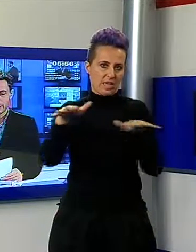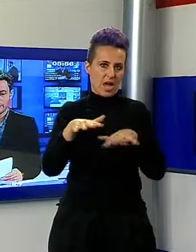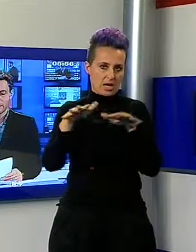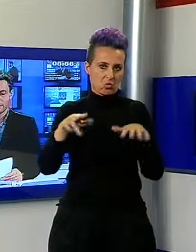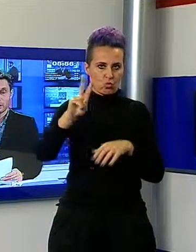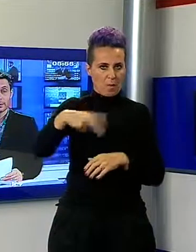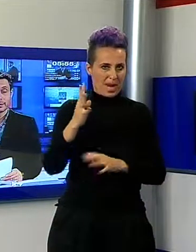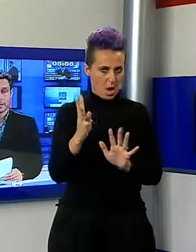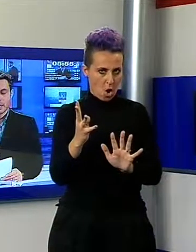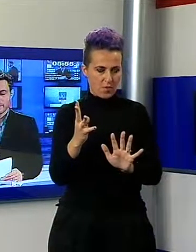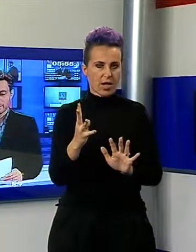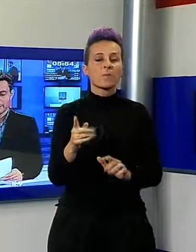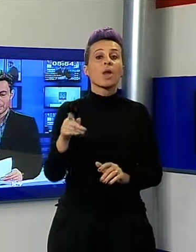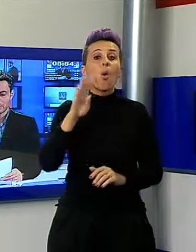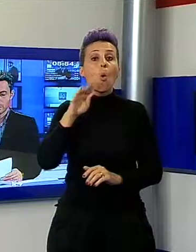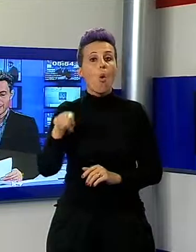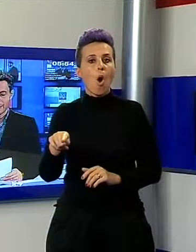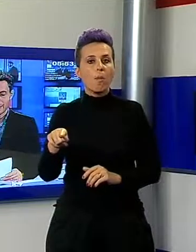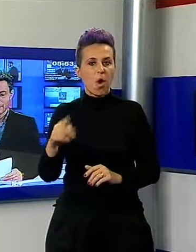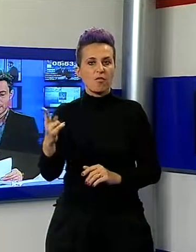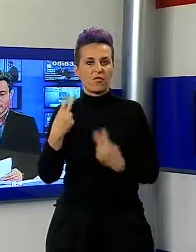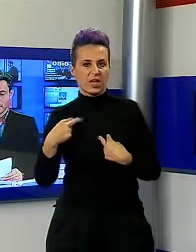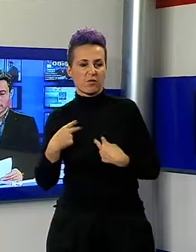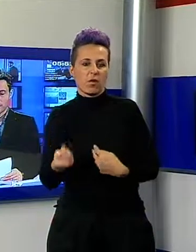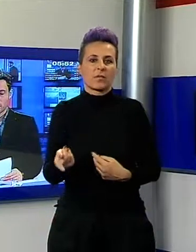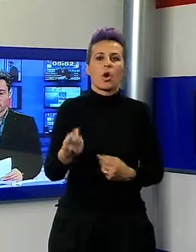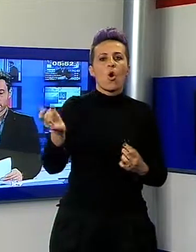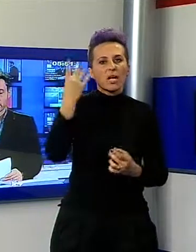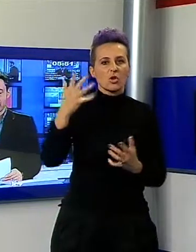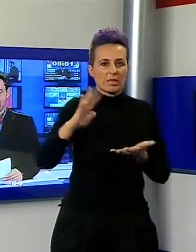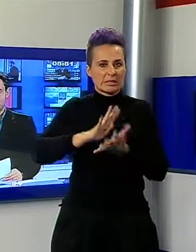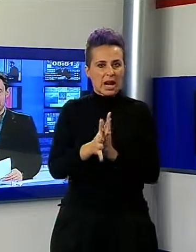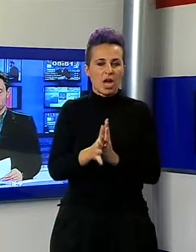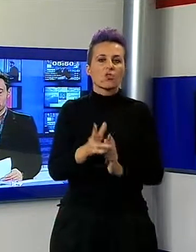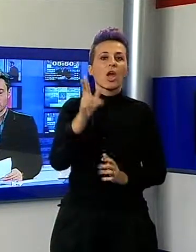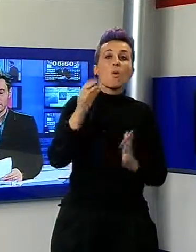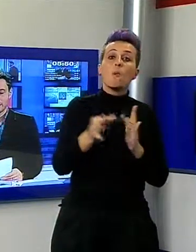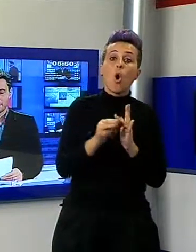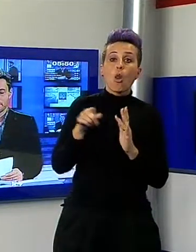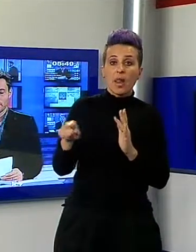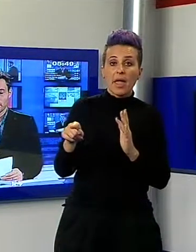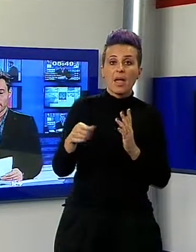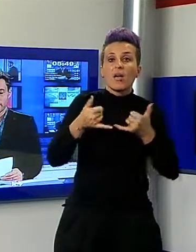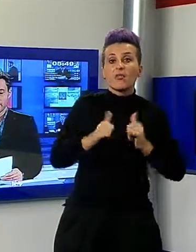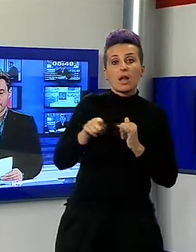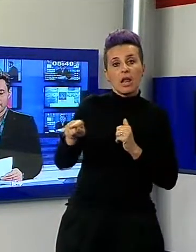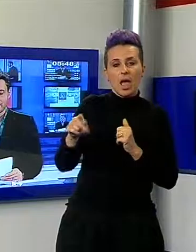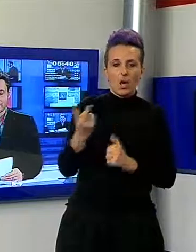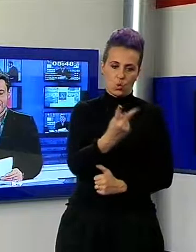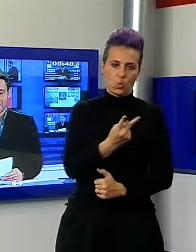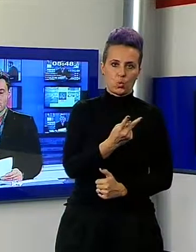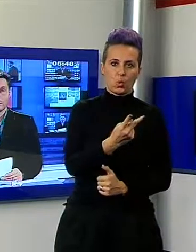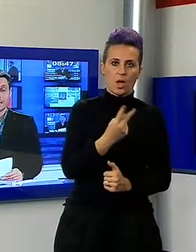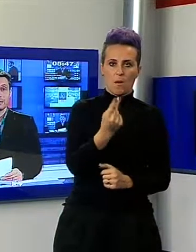anni, la figlia Sara Orzi, 24 anni. Mario Orzi era malato da tempo di